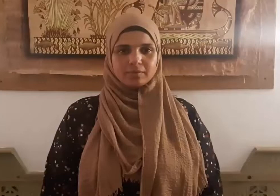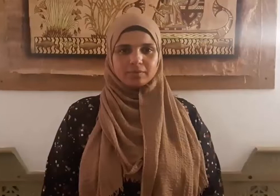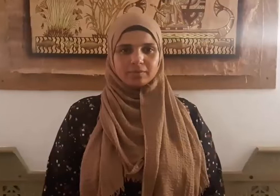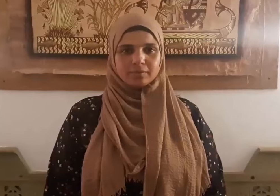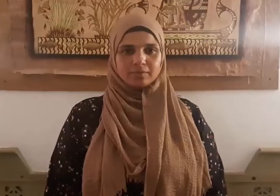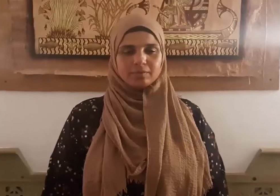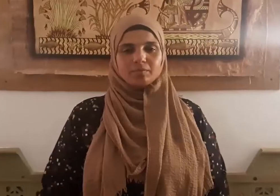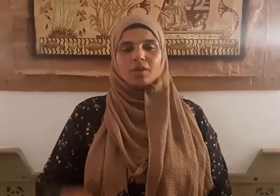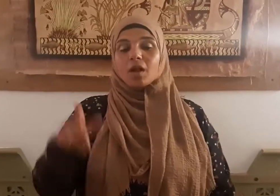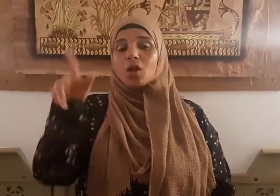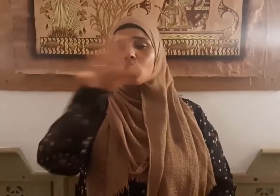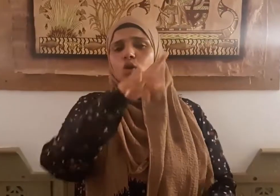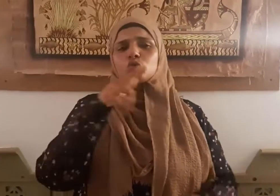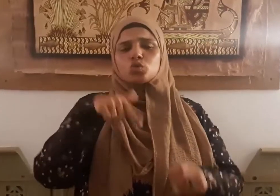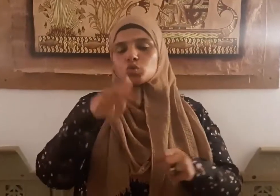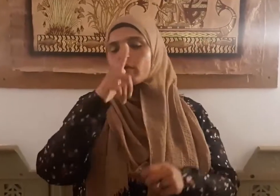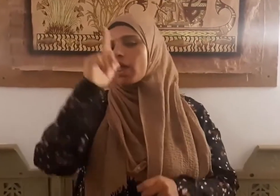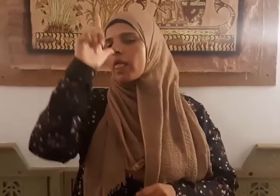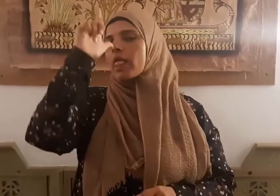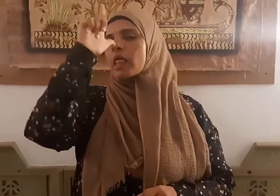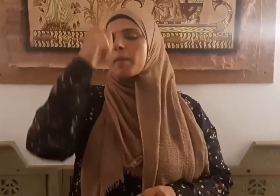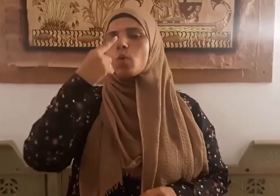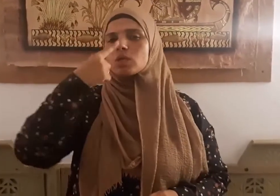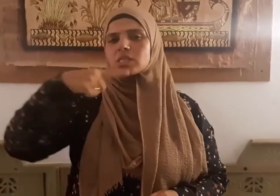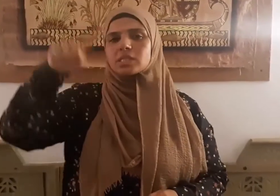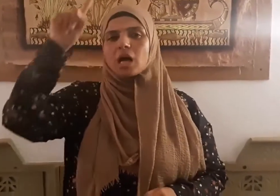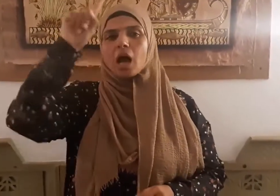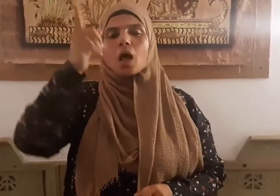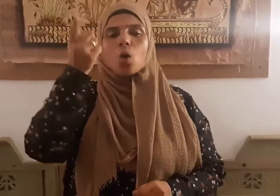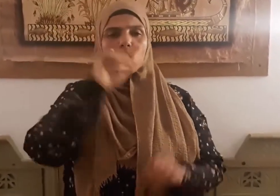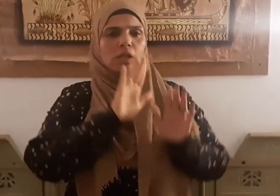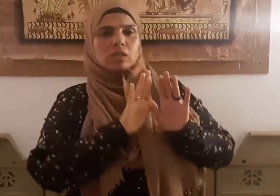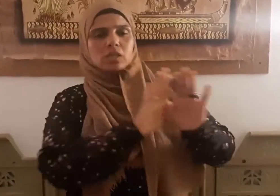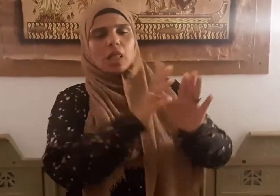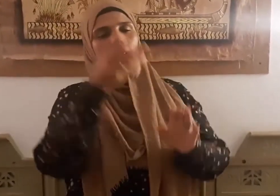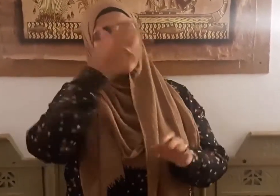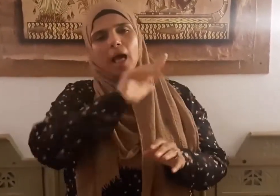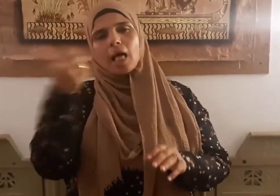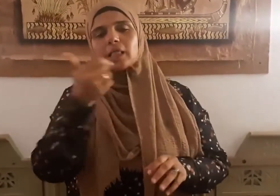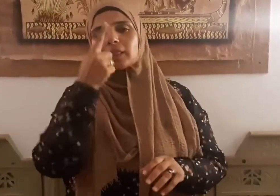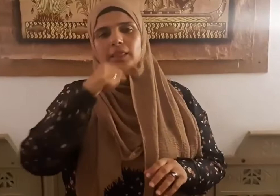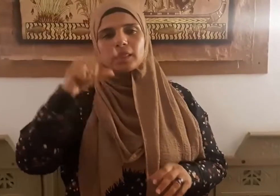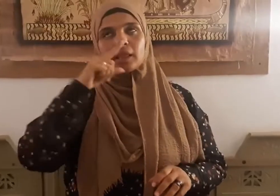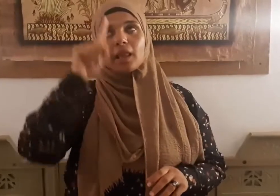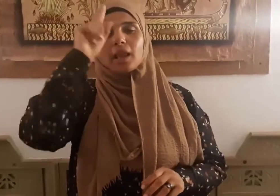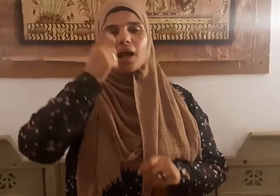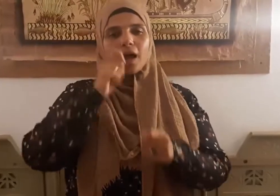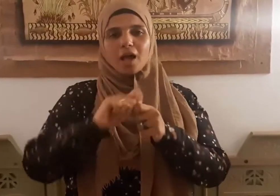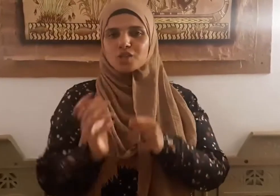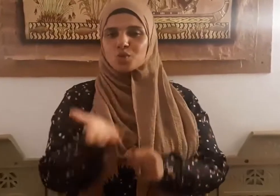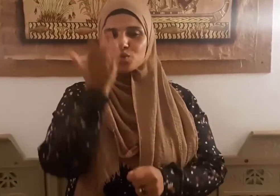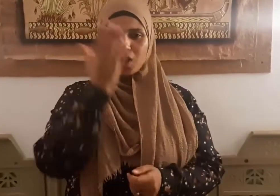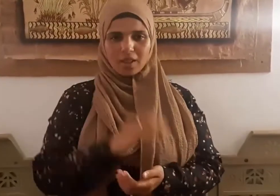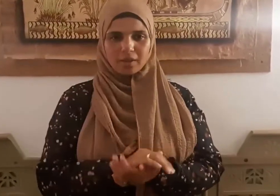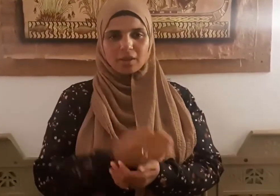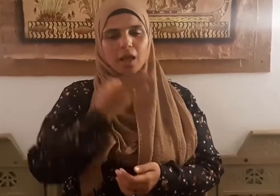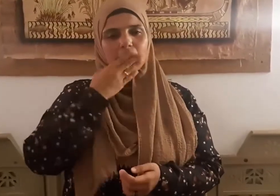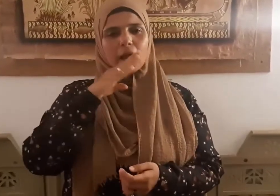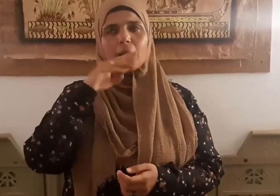مظاهر الكبر والاستعلاء والصد عن دين الله عز وجل الحمد لله